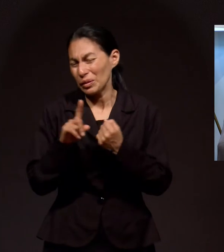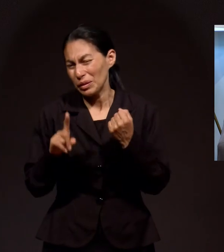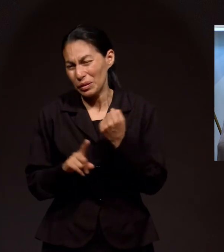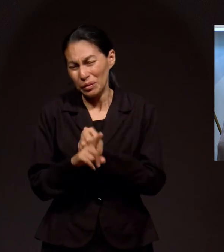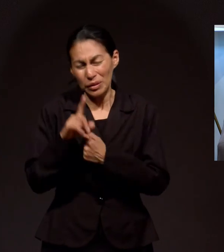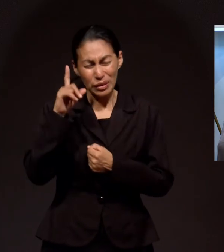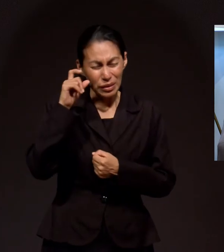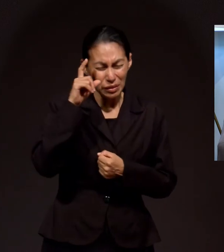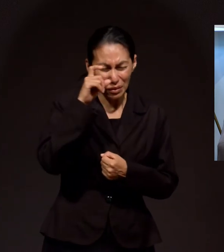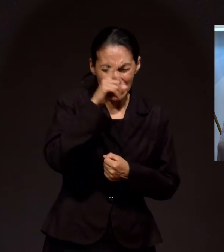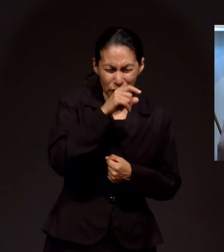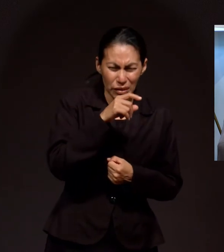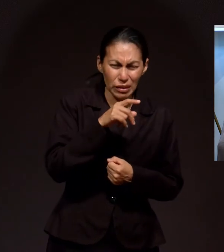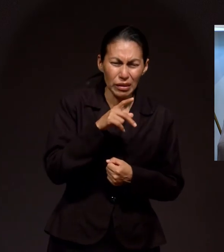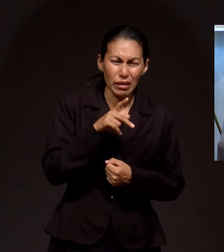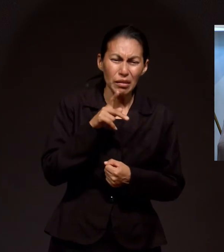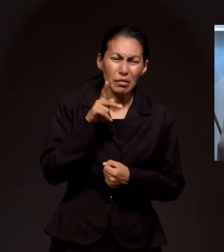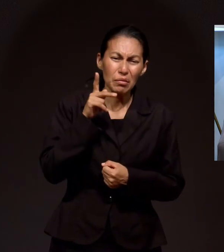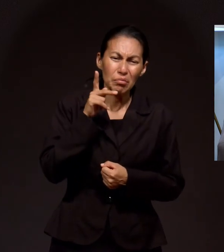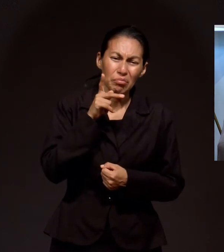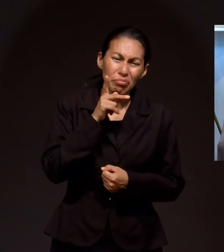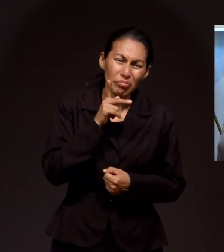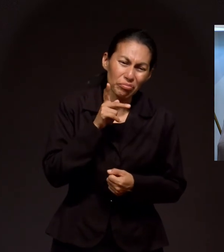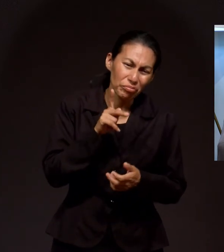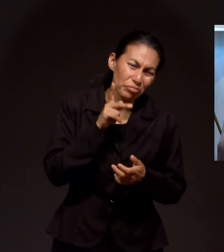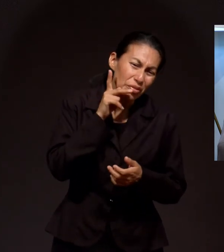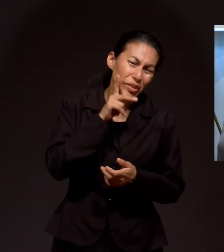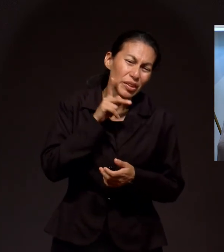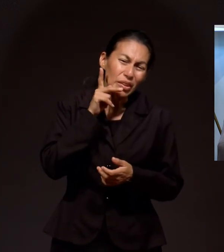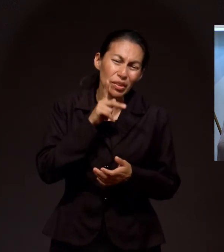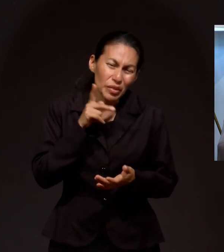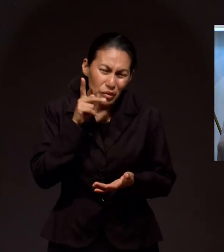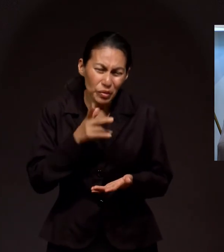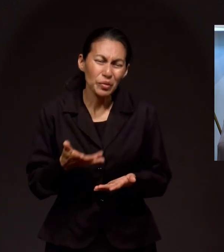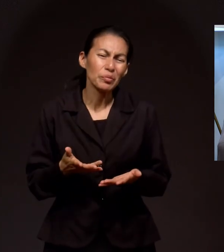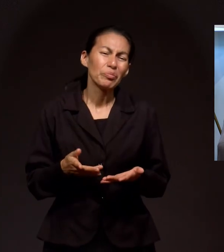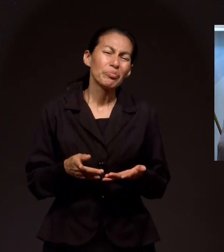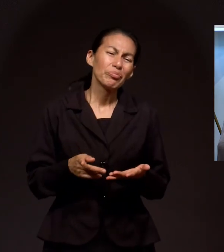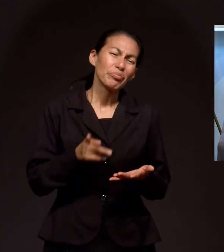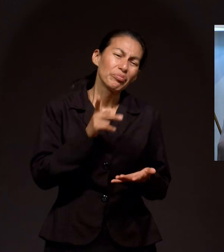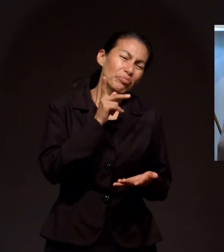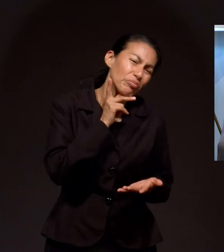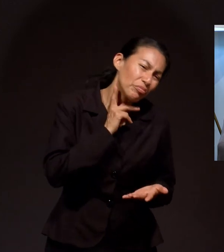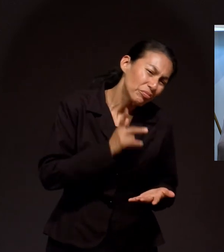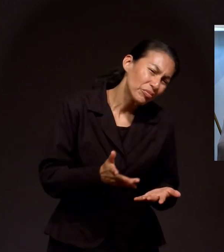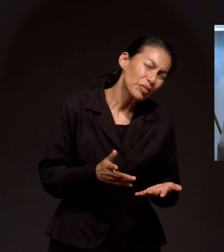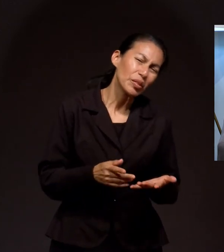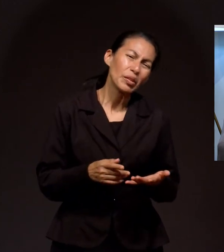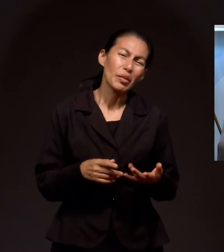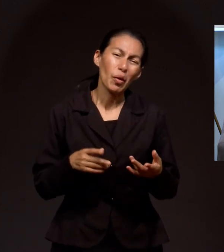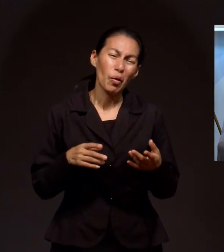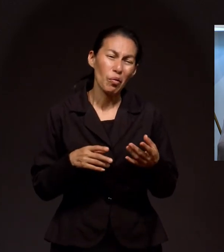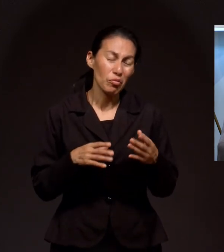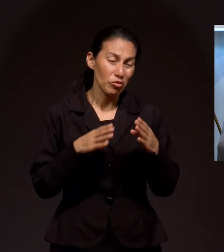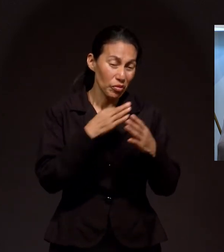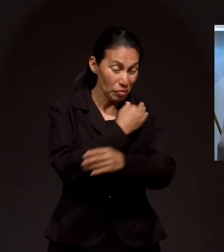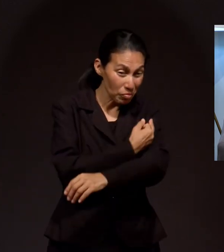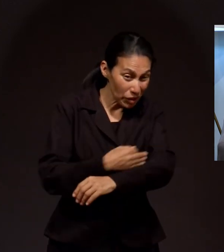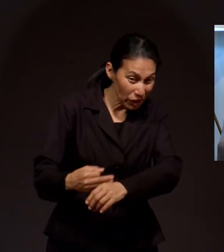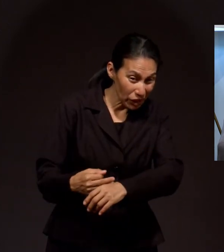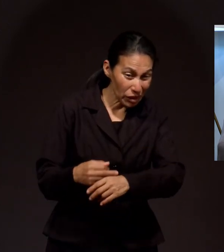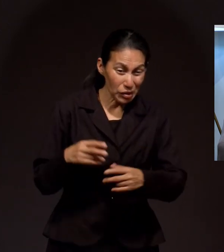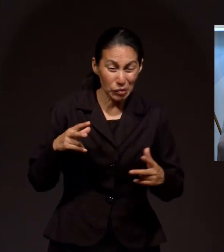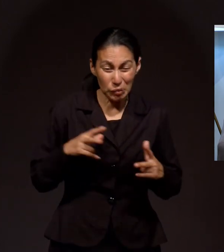problemas, de vicios, de situaciones de pelea, choque en los